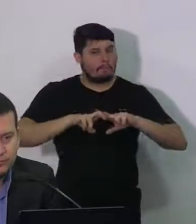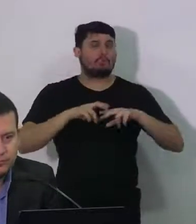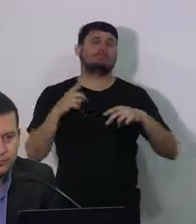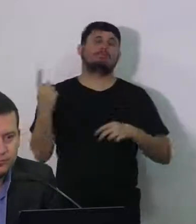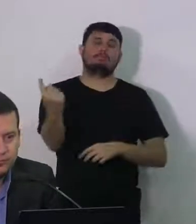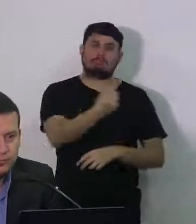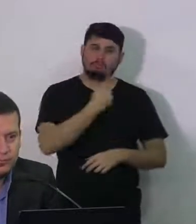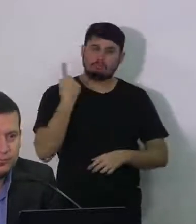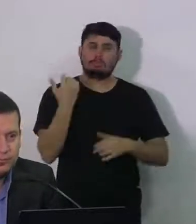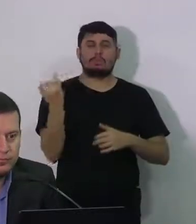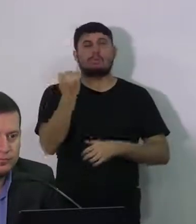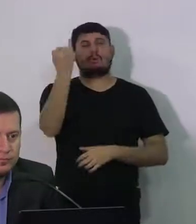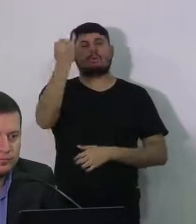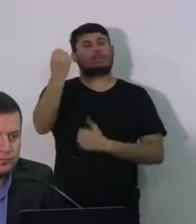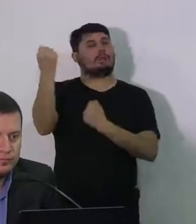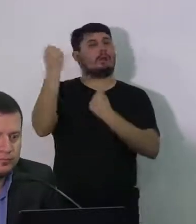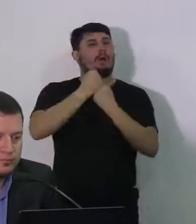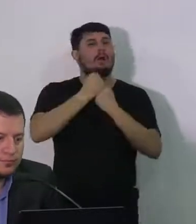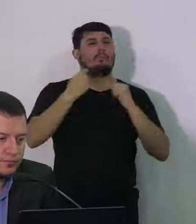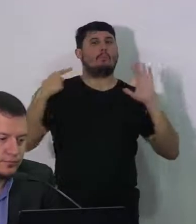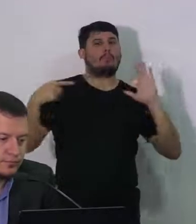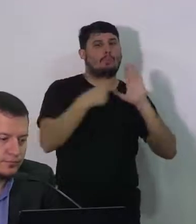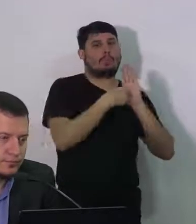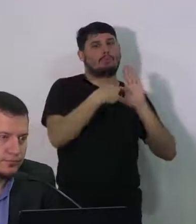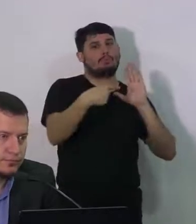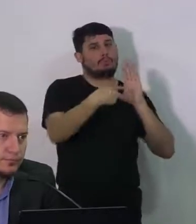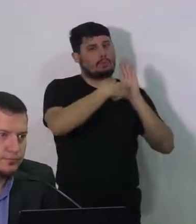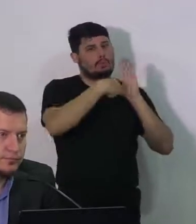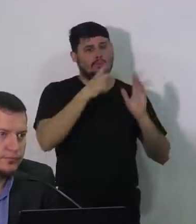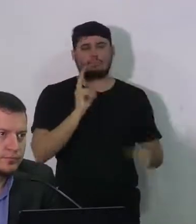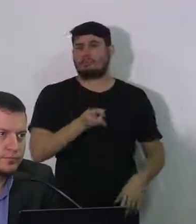para que a gente possa atuar de maneira incisiva onde for necessário